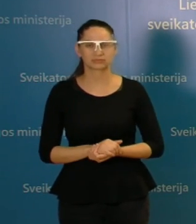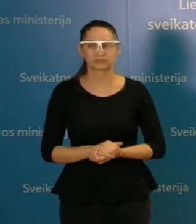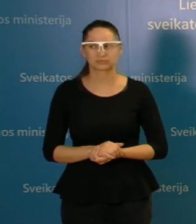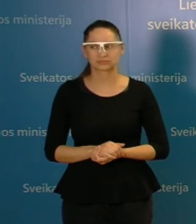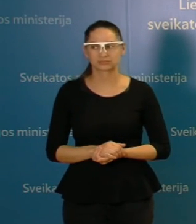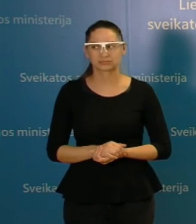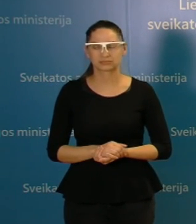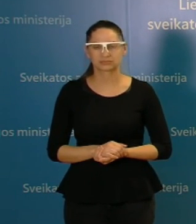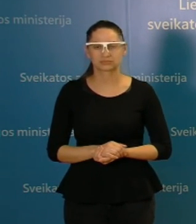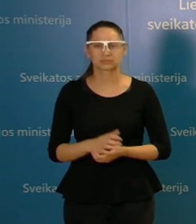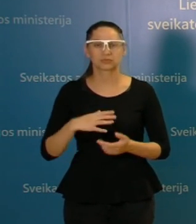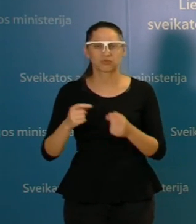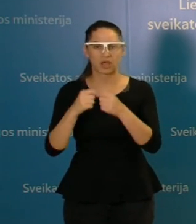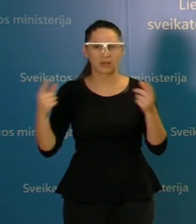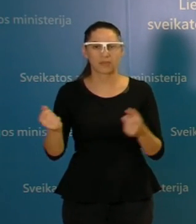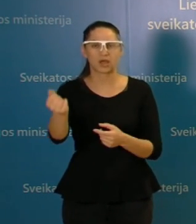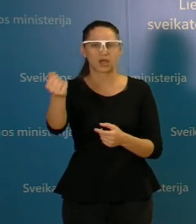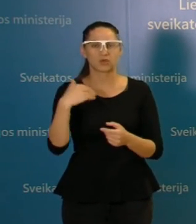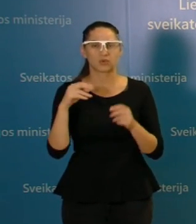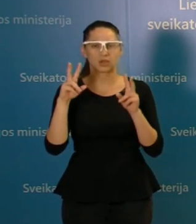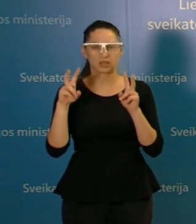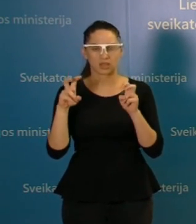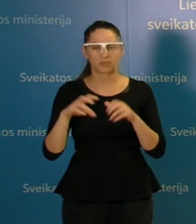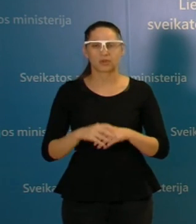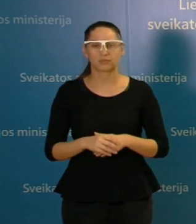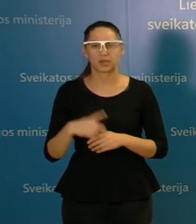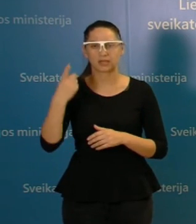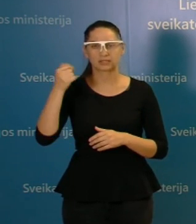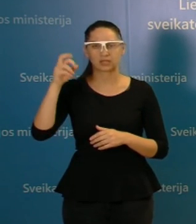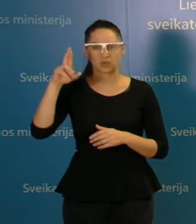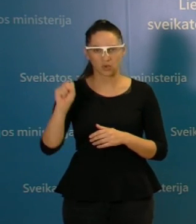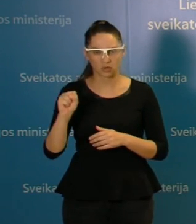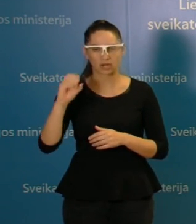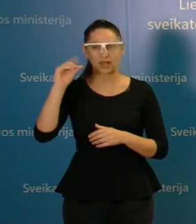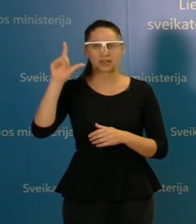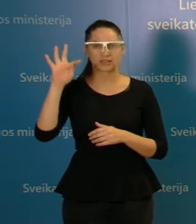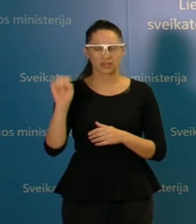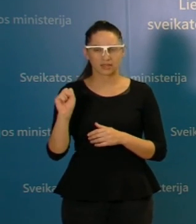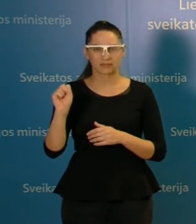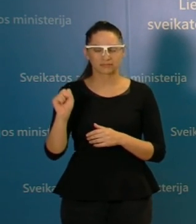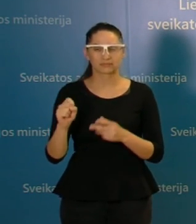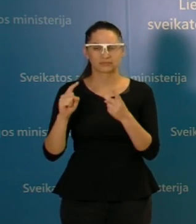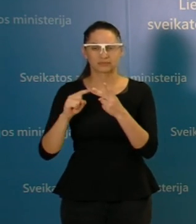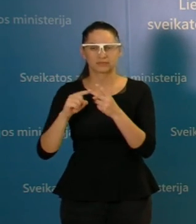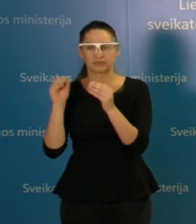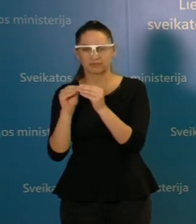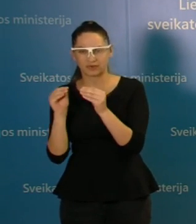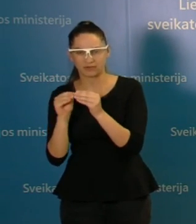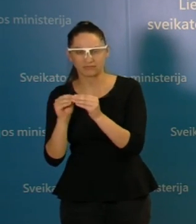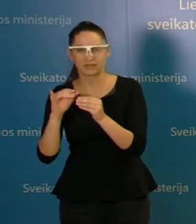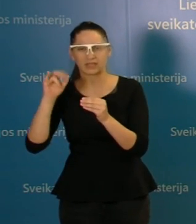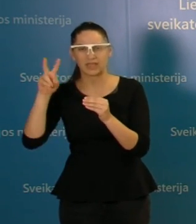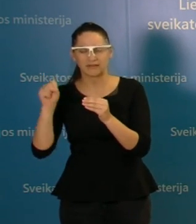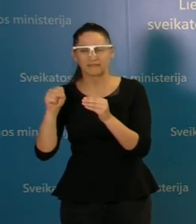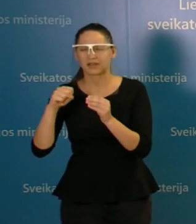Iš raštuosius tų klausimų taip pat Dainoro Skarklytės iš Šeltos ir to paties klausė Jeva